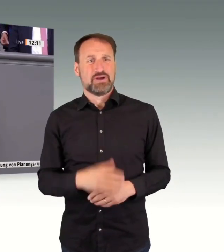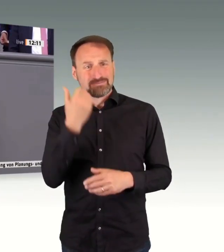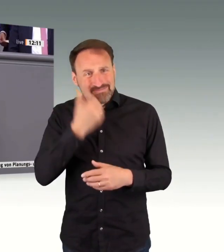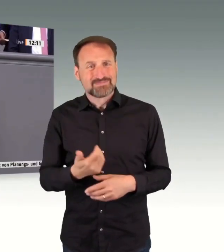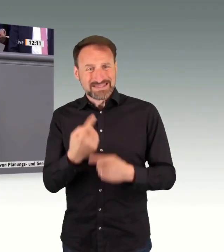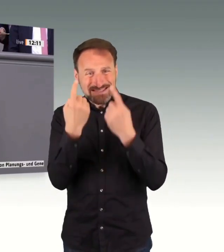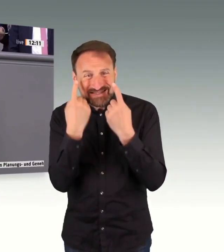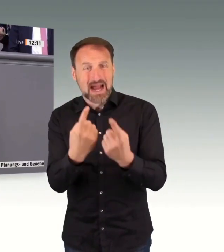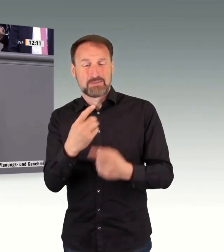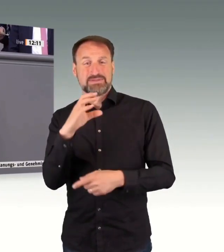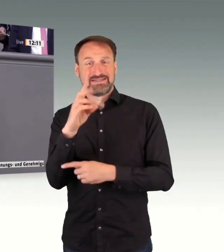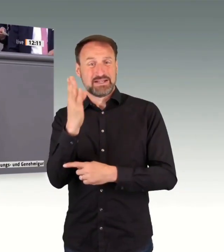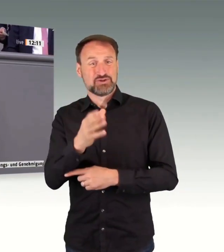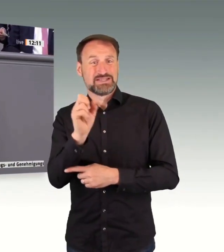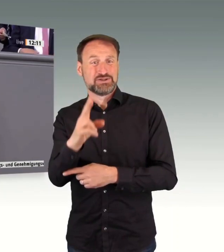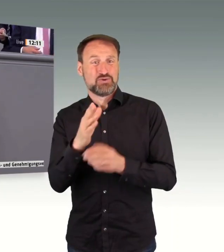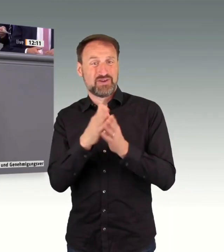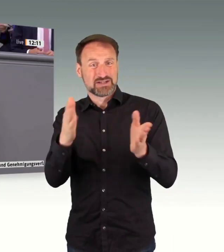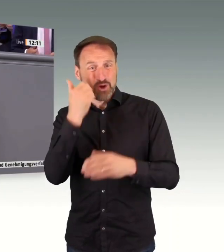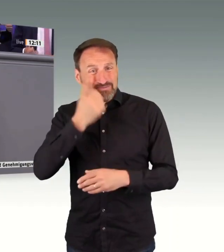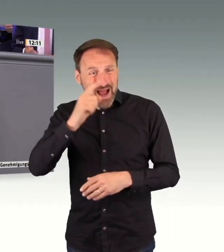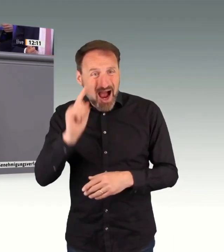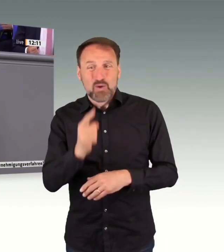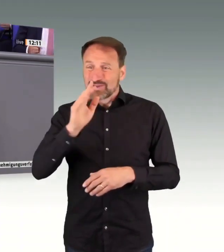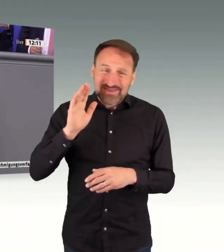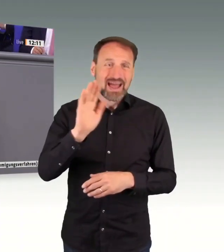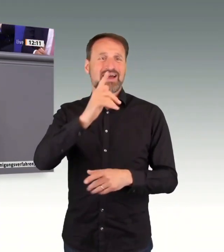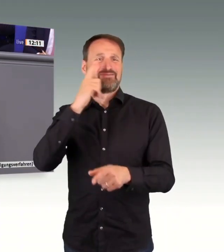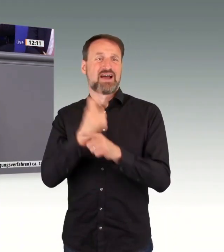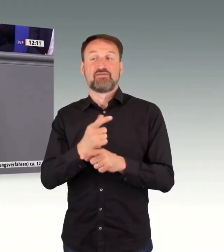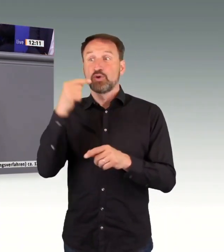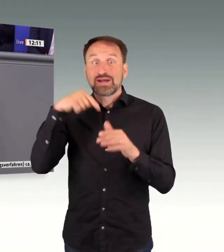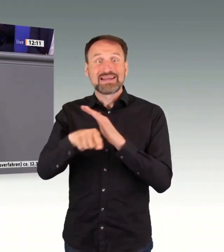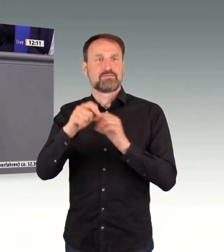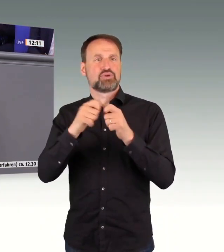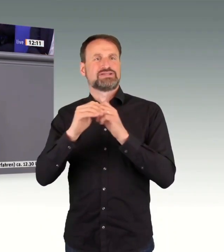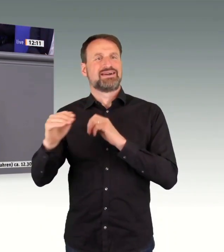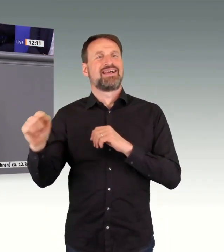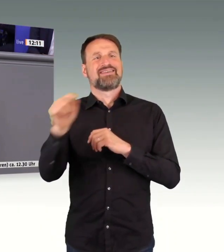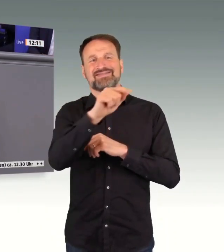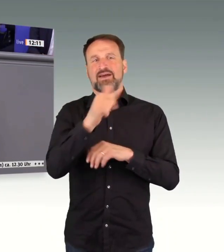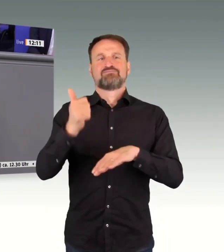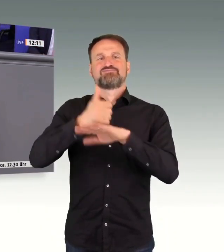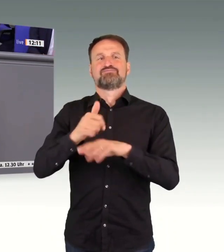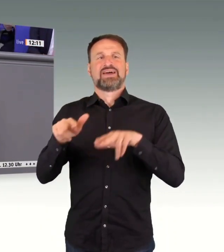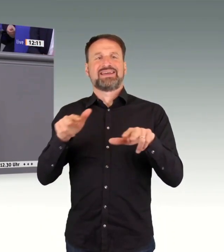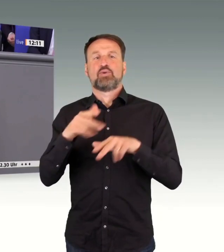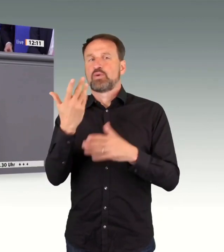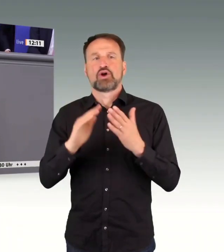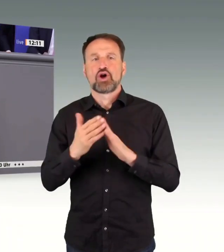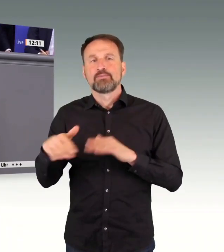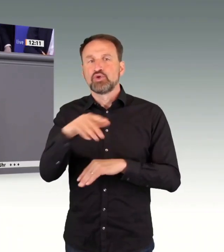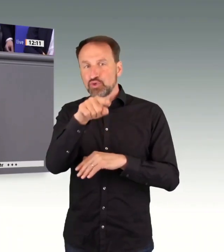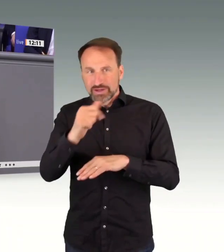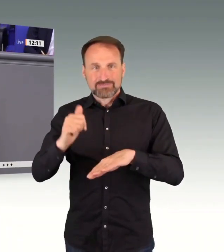Unser klares Ziel ist, wir werden die Versorgung der Bürgerinnen und Bürger mit und der Wirtschaft, auch mit